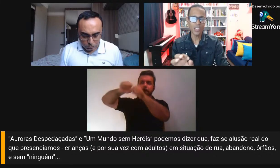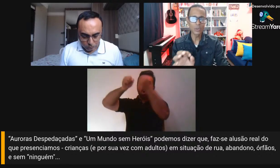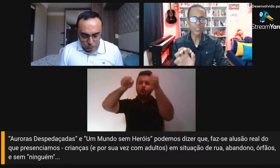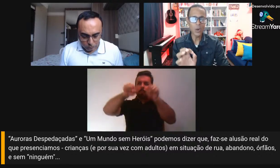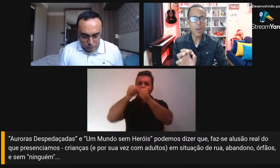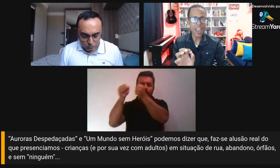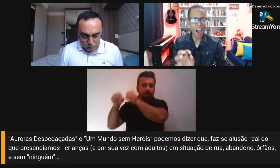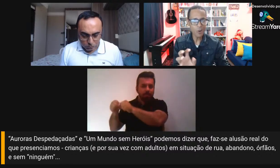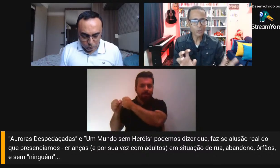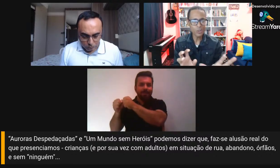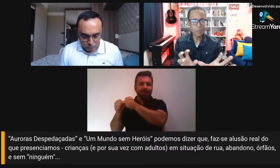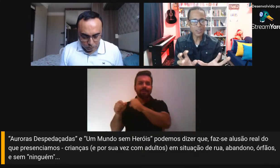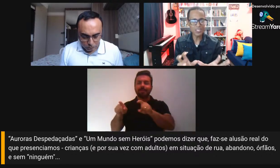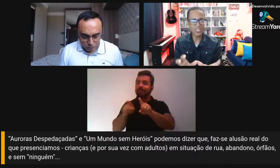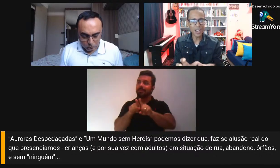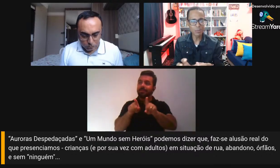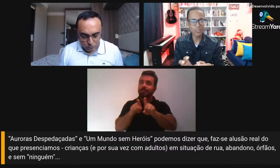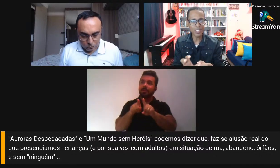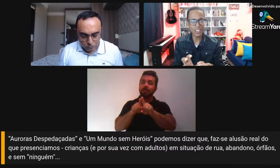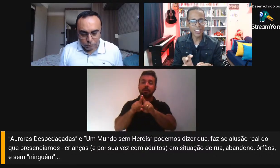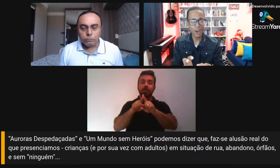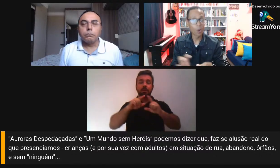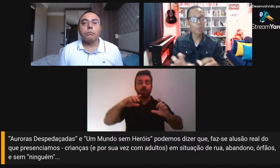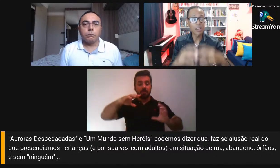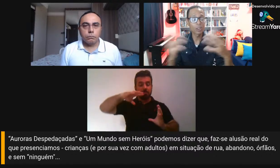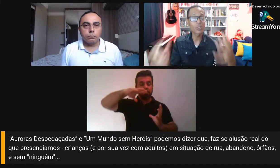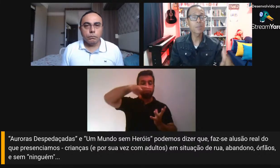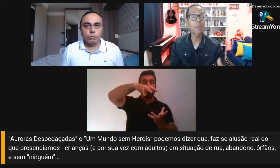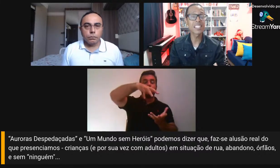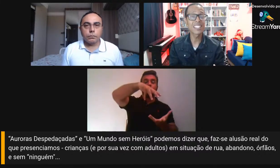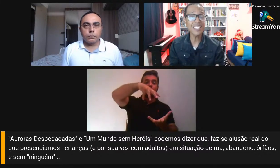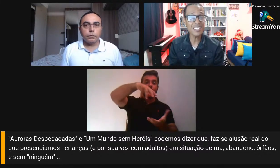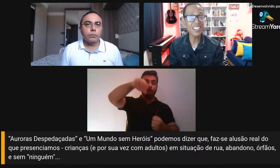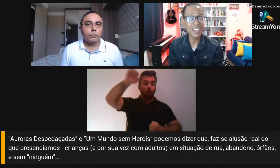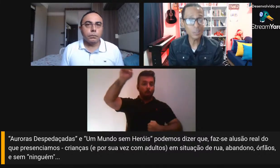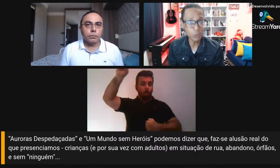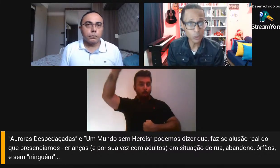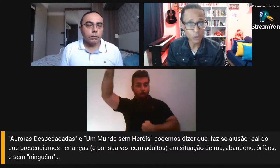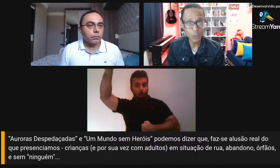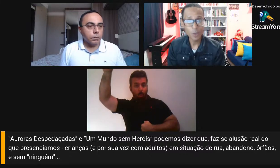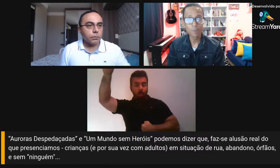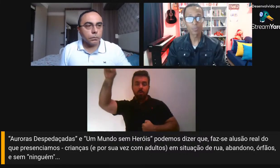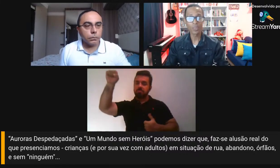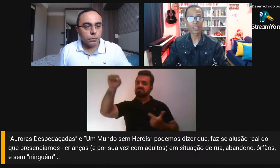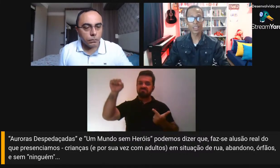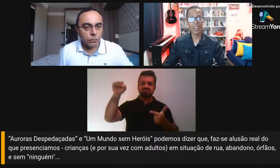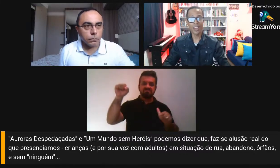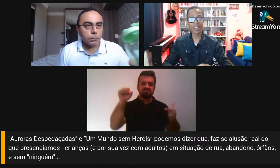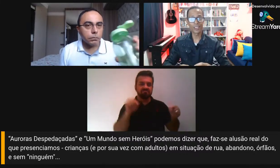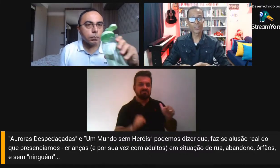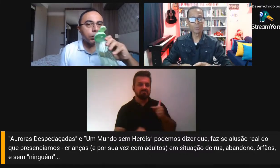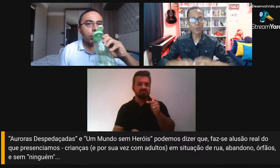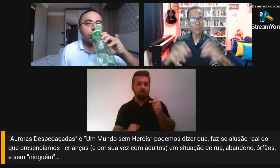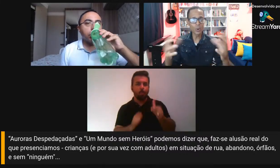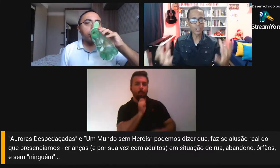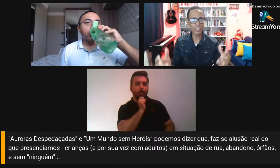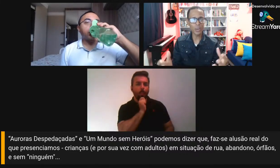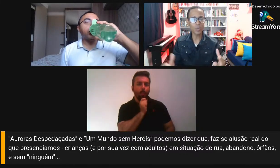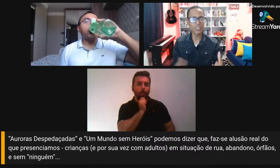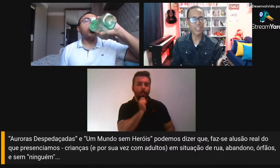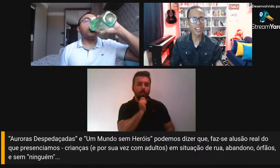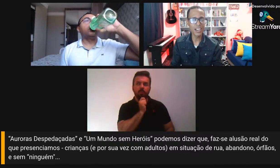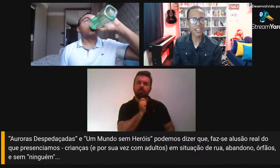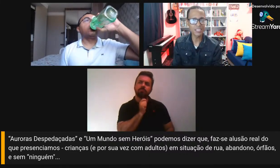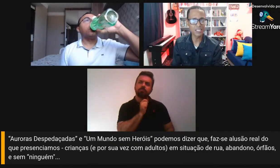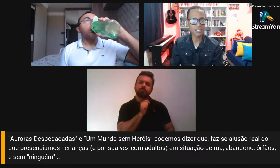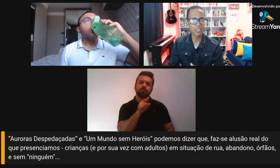faça alusão real do que precisamos, ou melhor, do que presenciamos no mundo hoje,